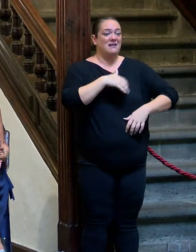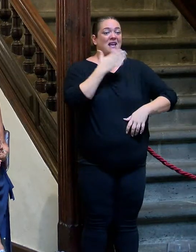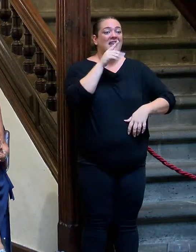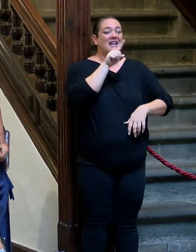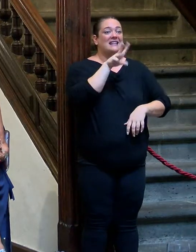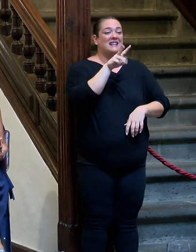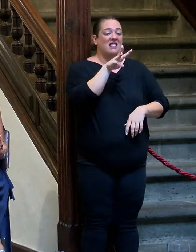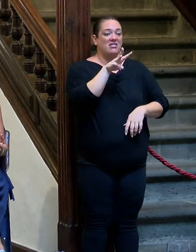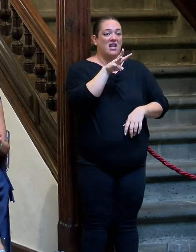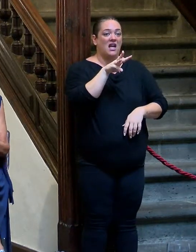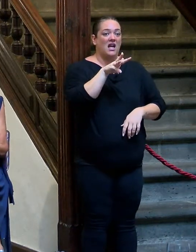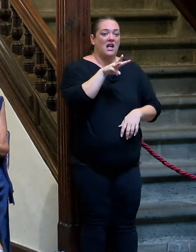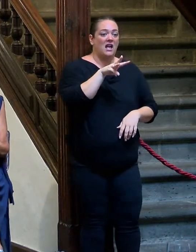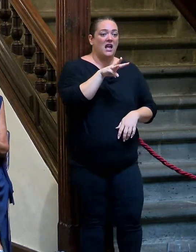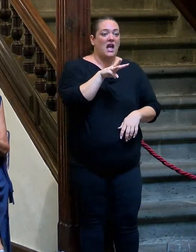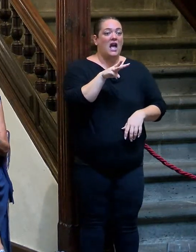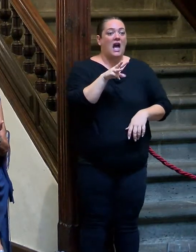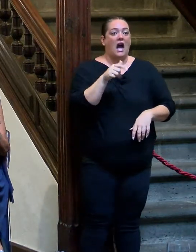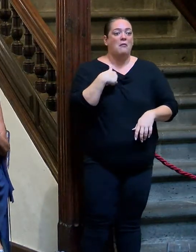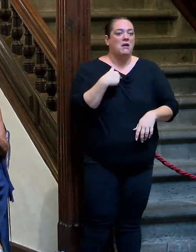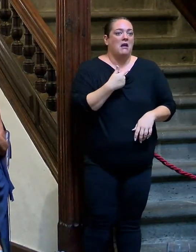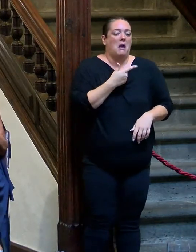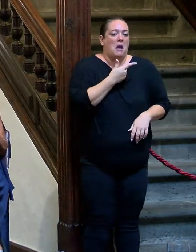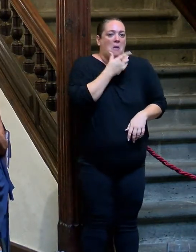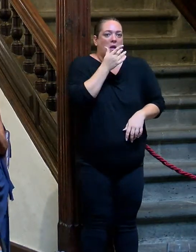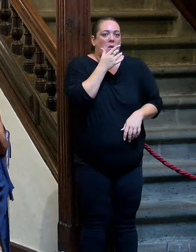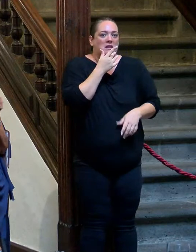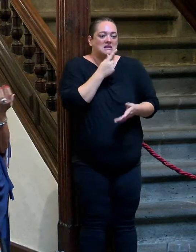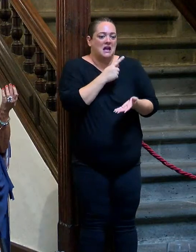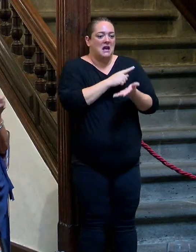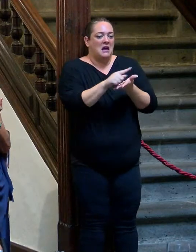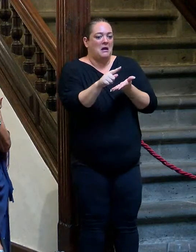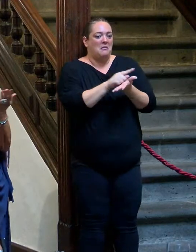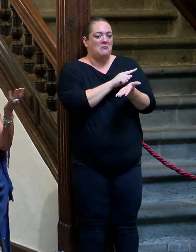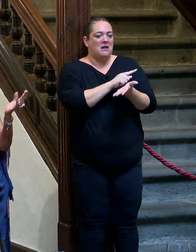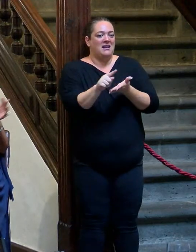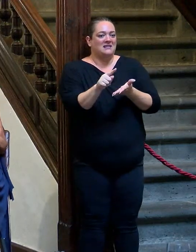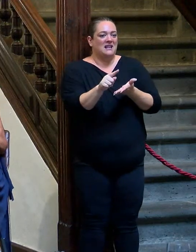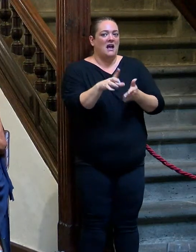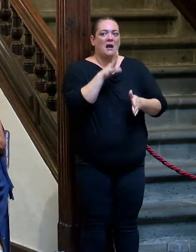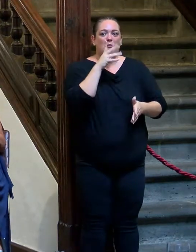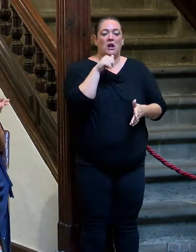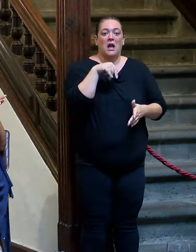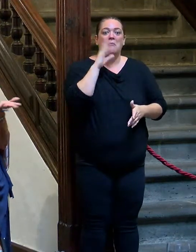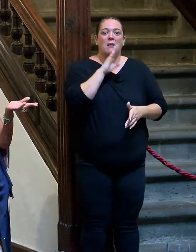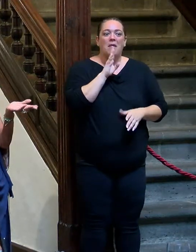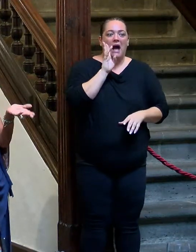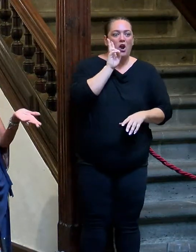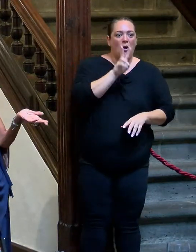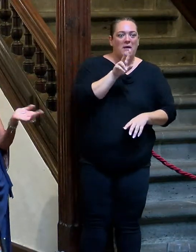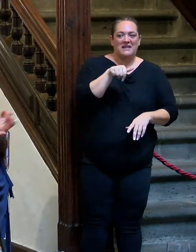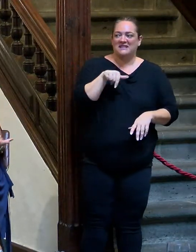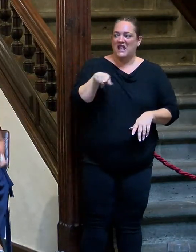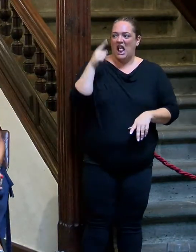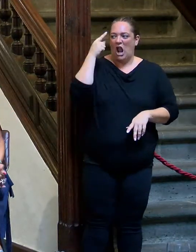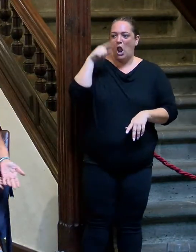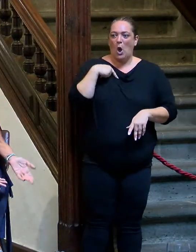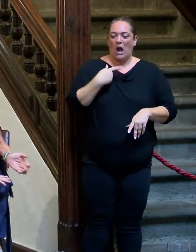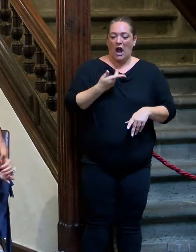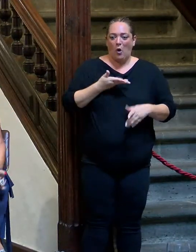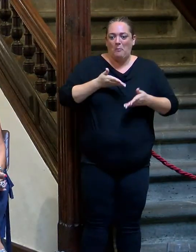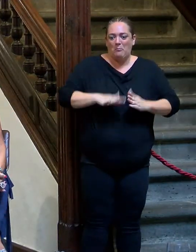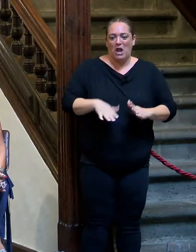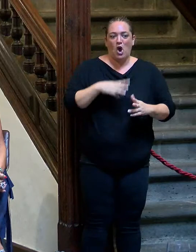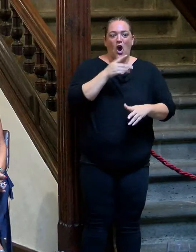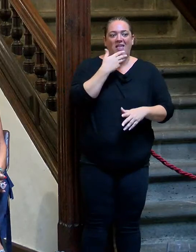vergüenza mensajearme con él, porque me parecía que era un niño y decía, Dios mío, si lo ve su madre, va a decir, y está loca, qué haces hablando con mi niño, que